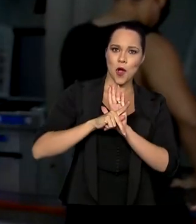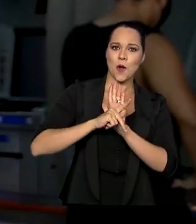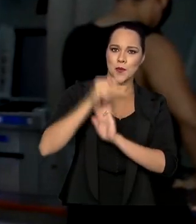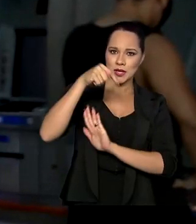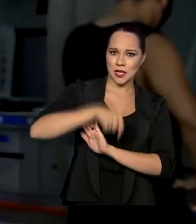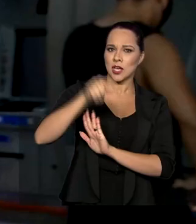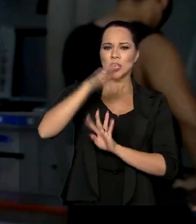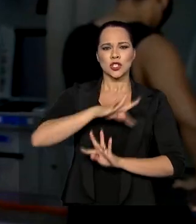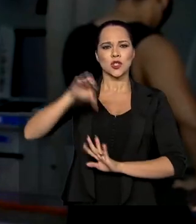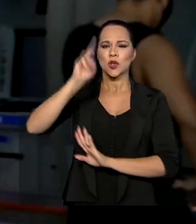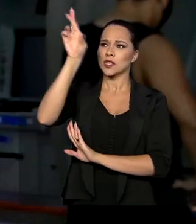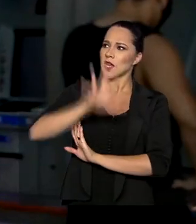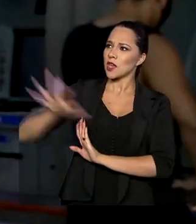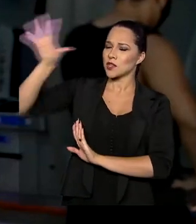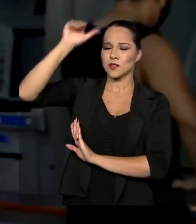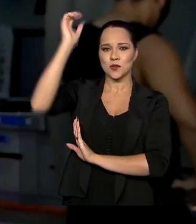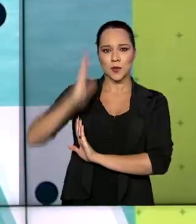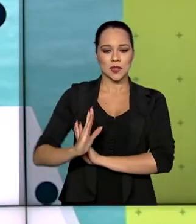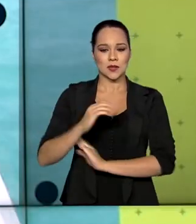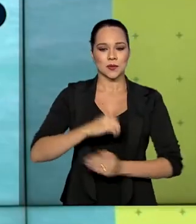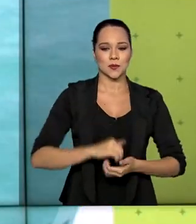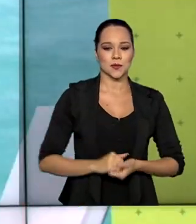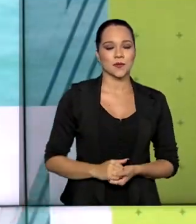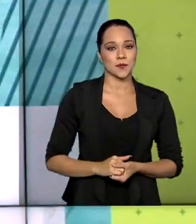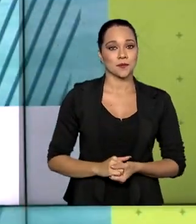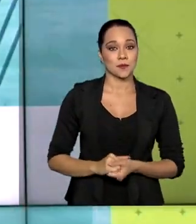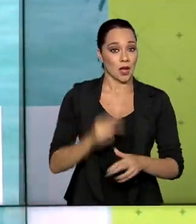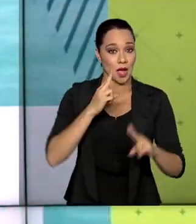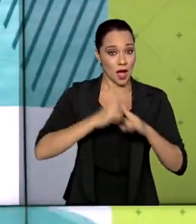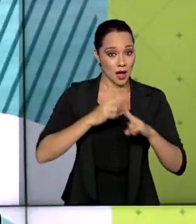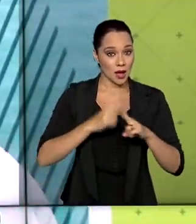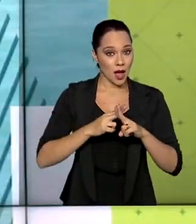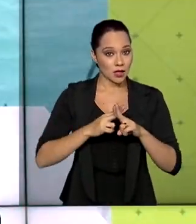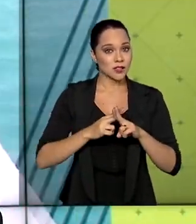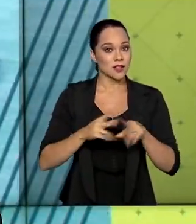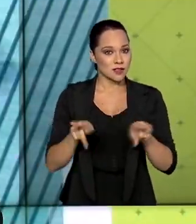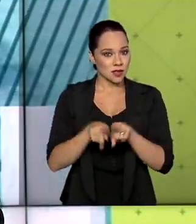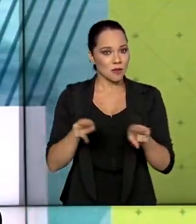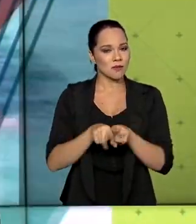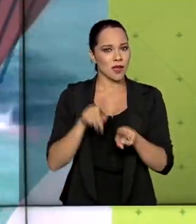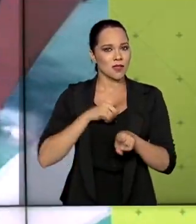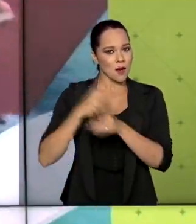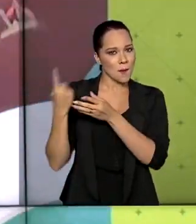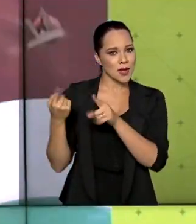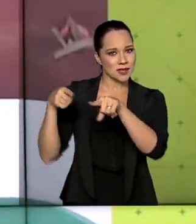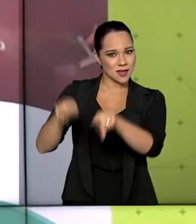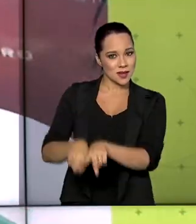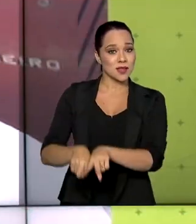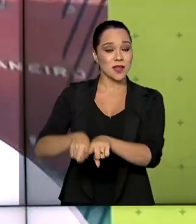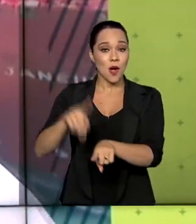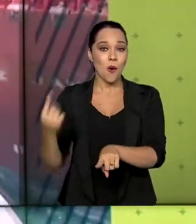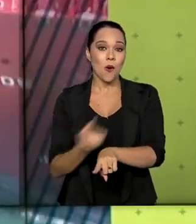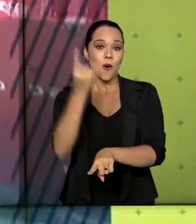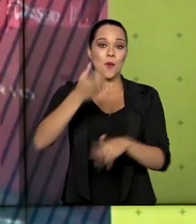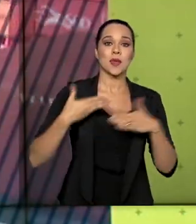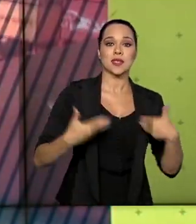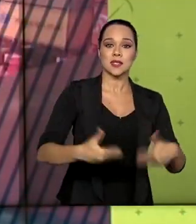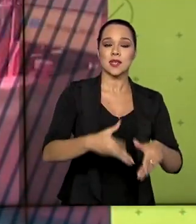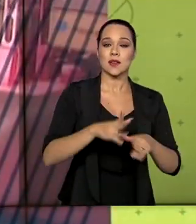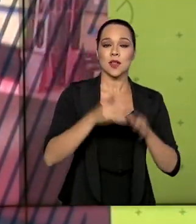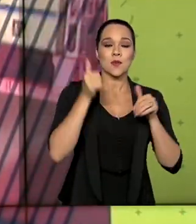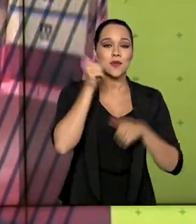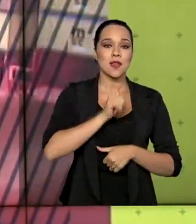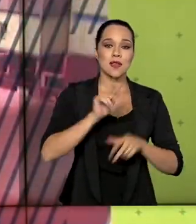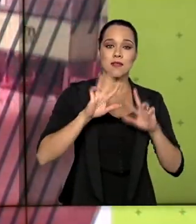todas as regiões do Brasil. A Caixa fechou ainda uma parceria inédita com o Ministério da Mulher, da